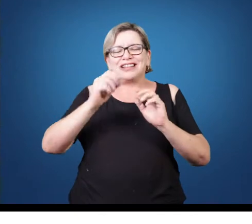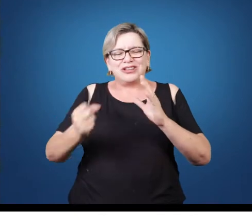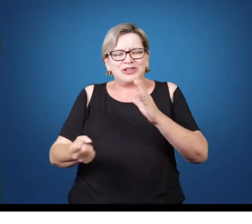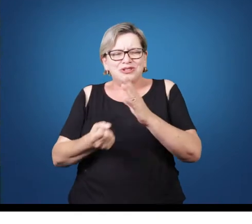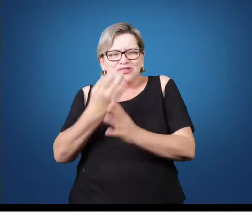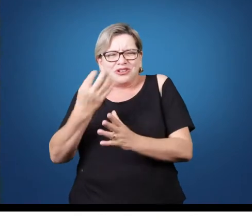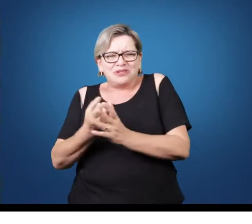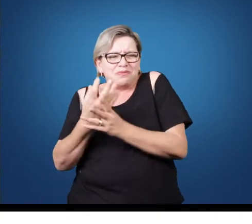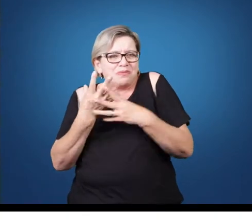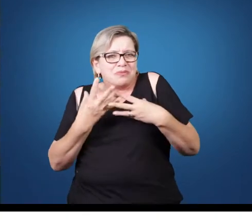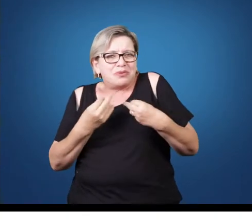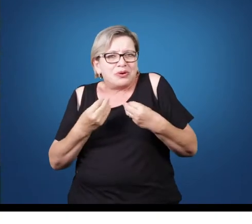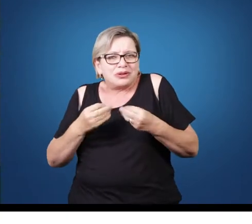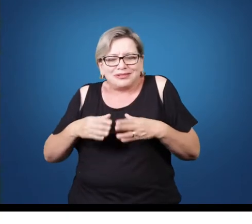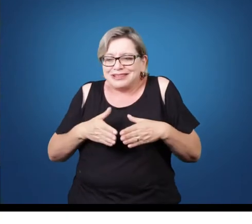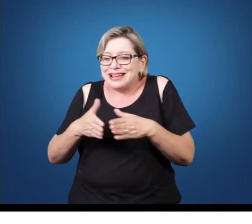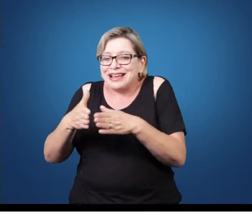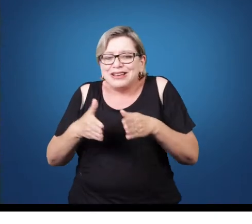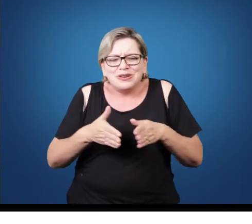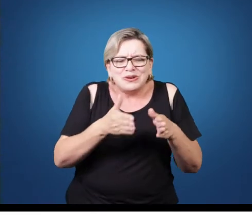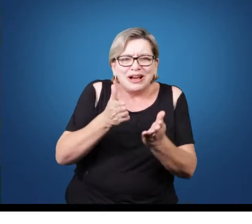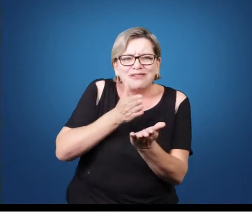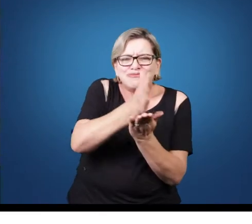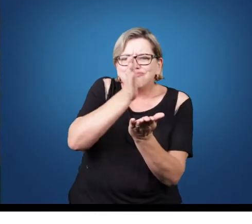dezenas de possibilidades e caminhos a se tomar.